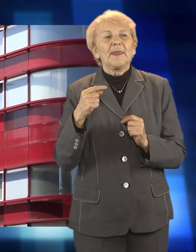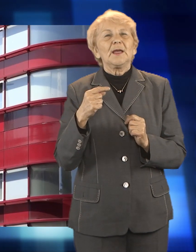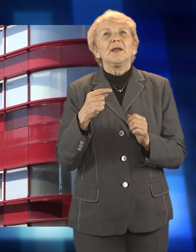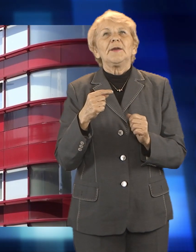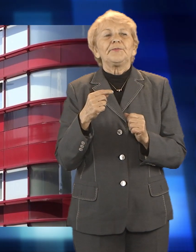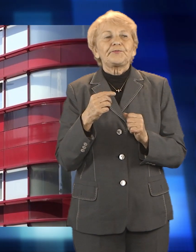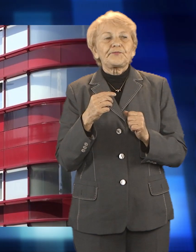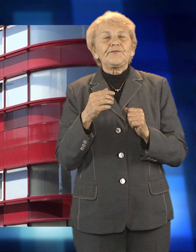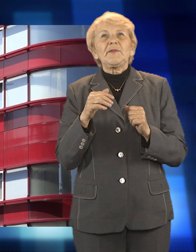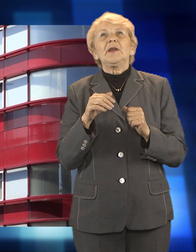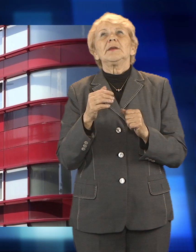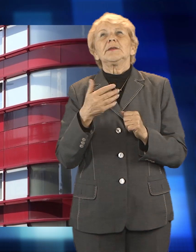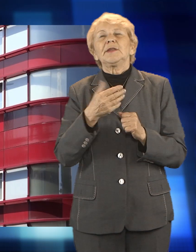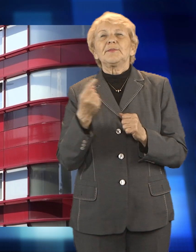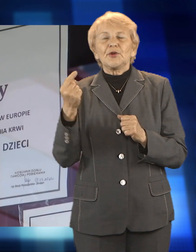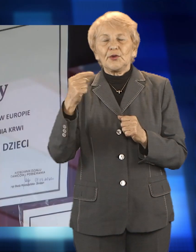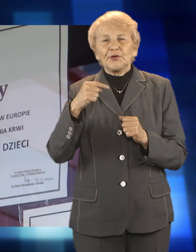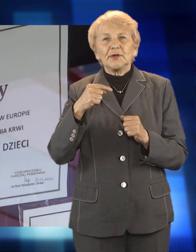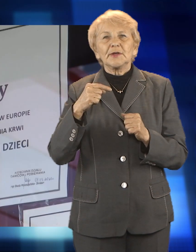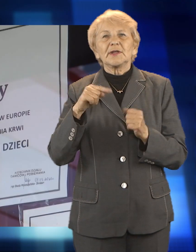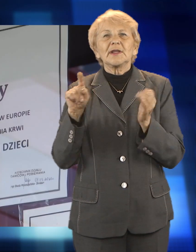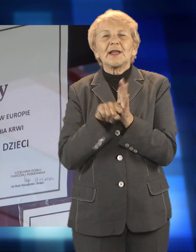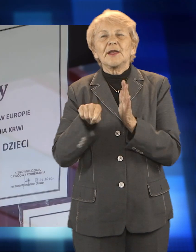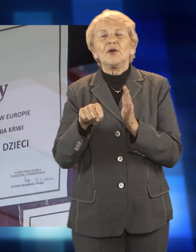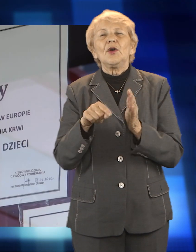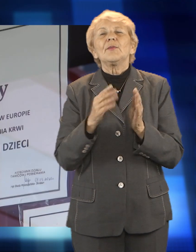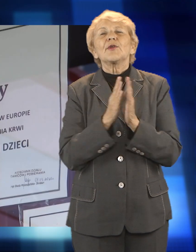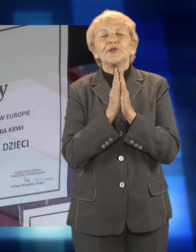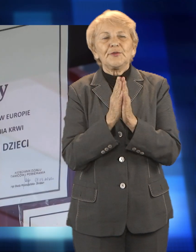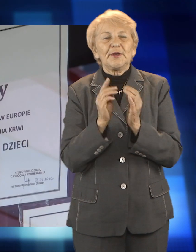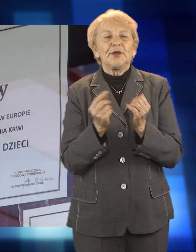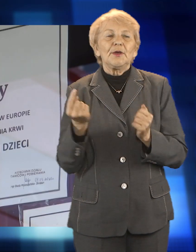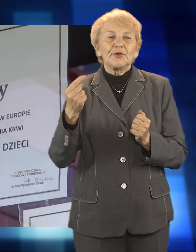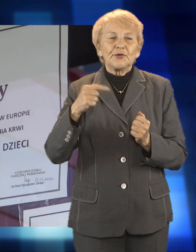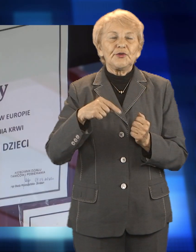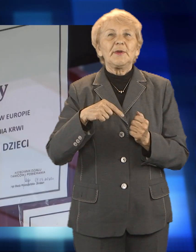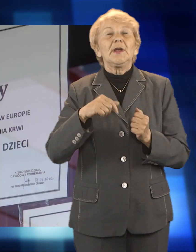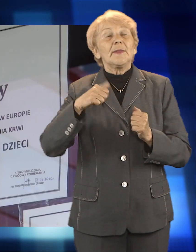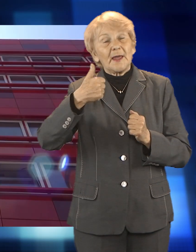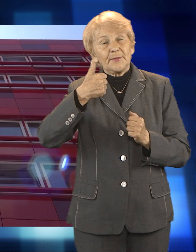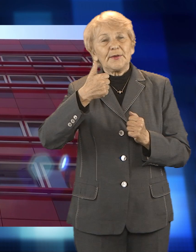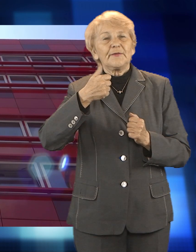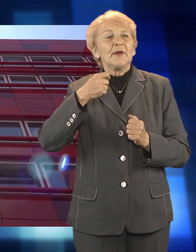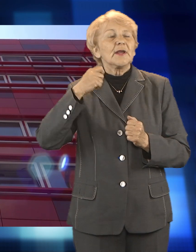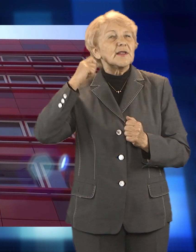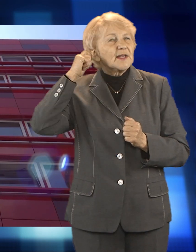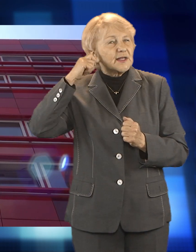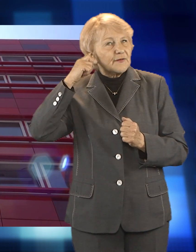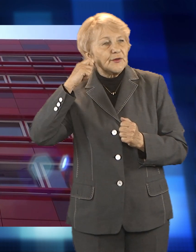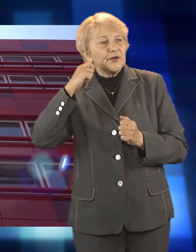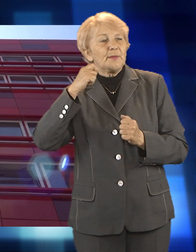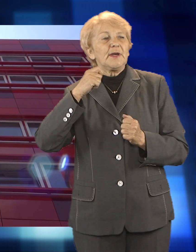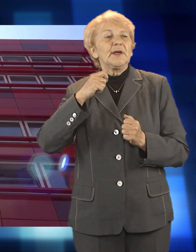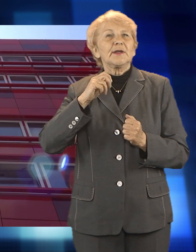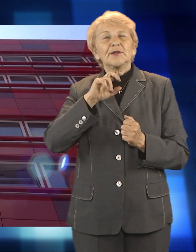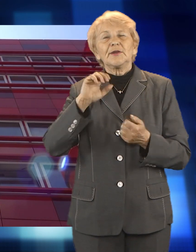Krwiodawstwa nie przychodzimy jednak tak jak wcześniej, wedle swoich upodobań, ale najpierw rejestrujemy się online, na jego stronie internetowej. W ostateczności można to